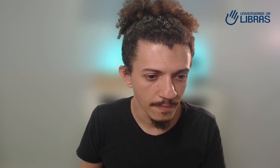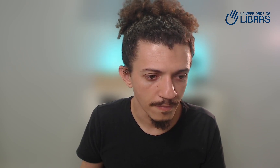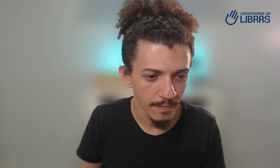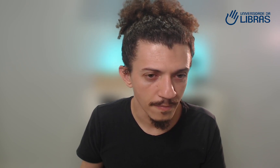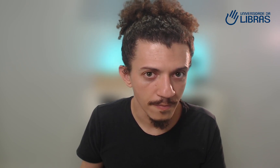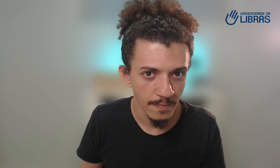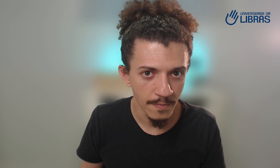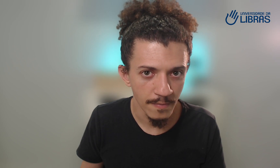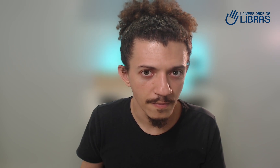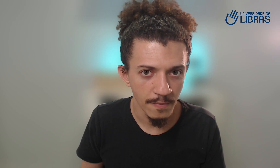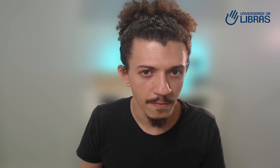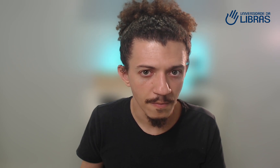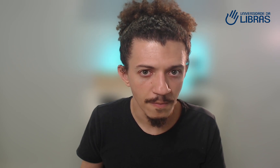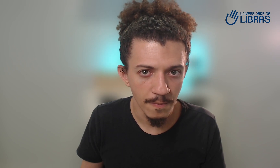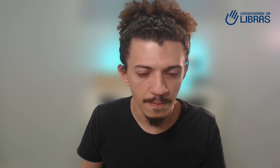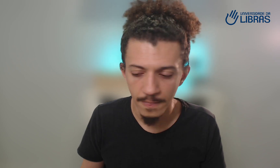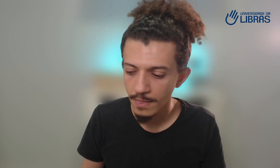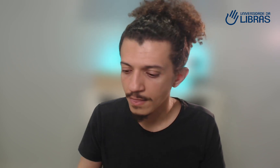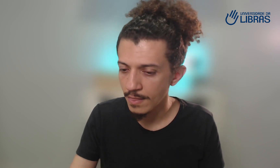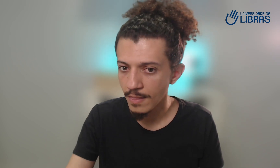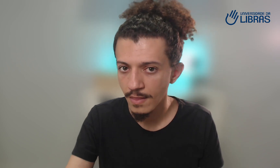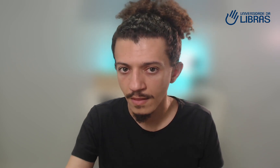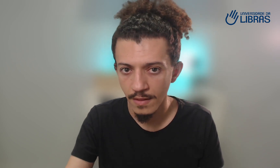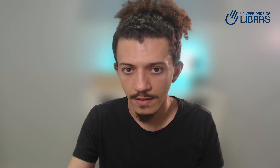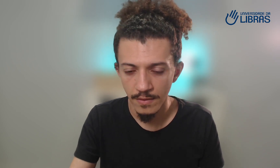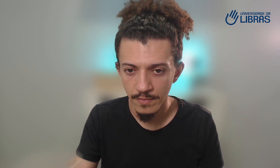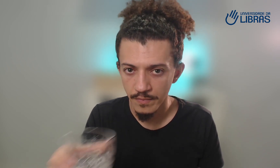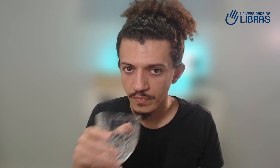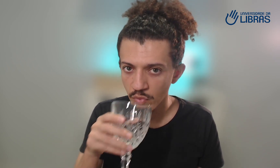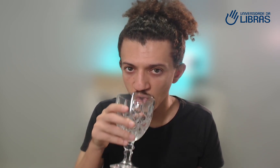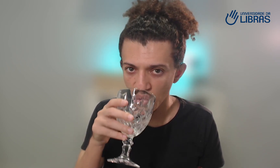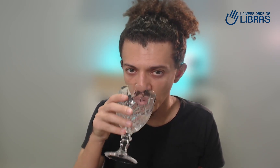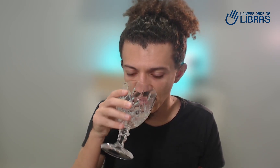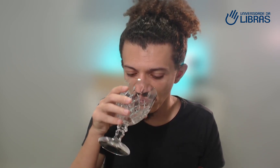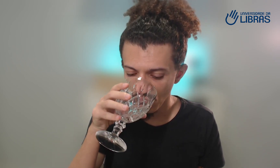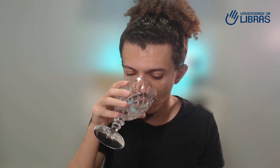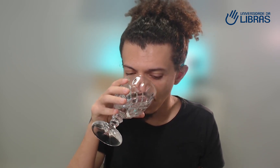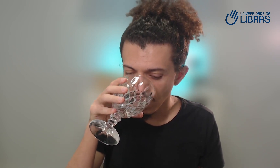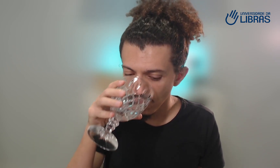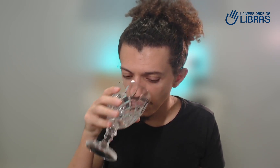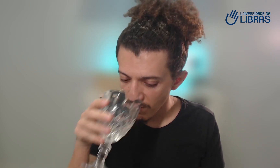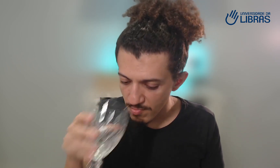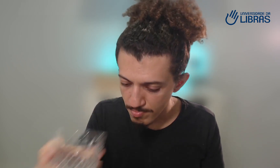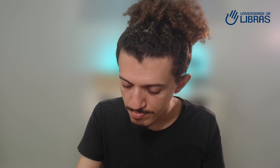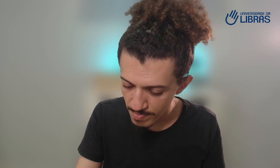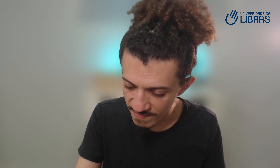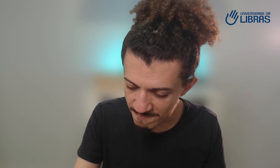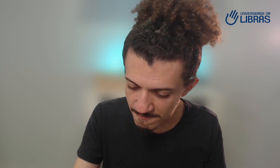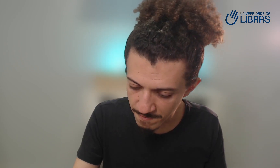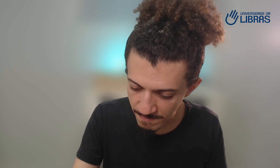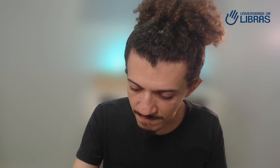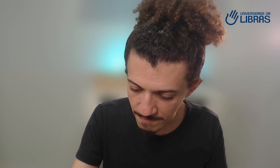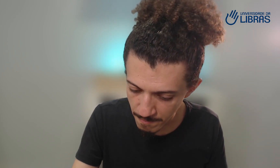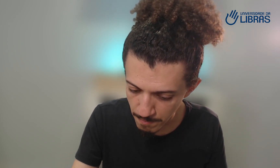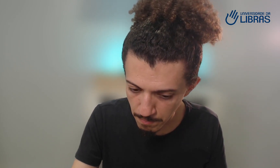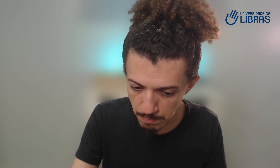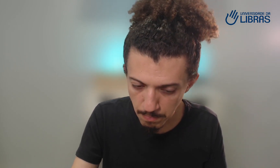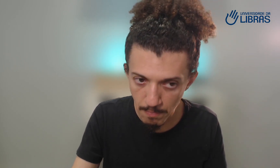com que pessoas ao redor dele também aprendam a Libras ele perguntou assim como fazer para incentivar outras